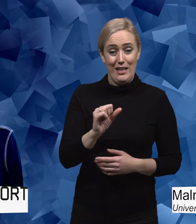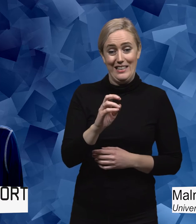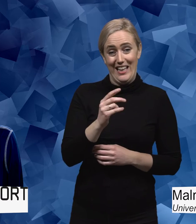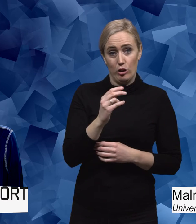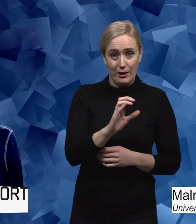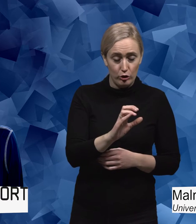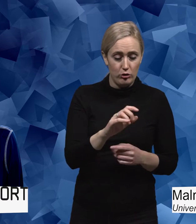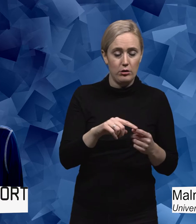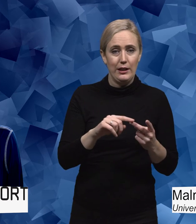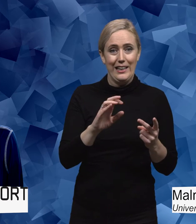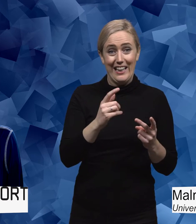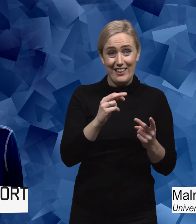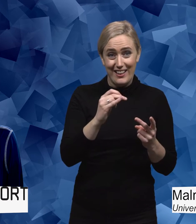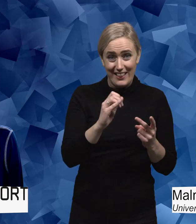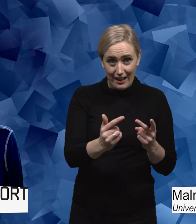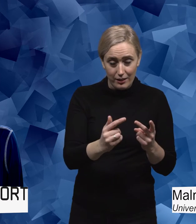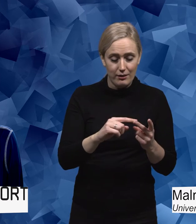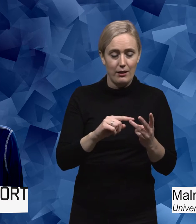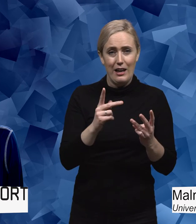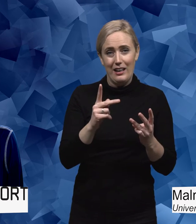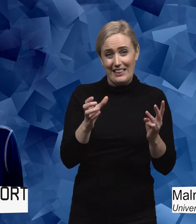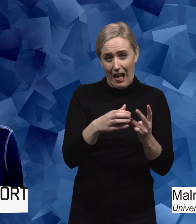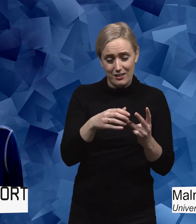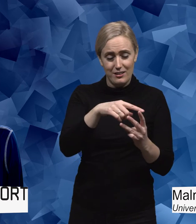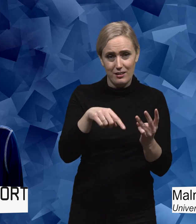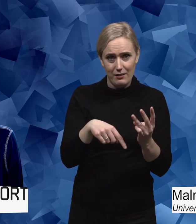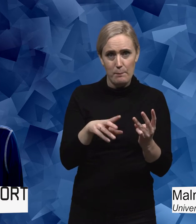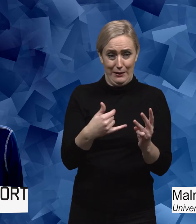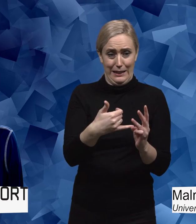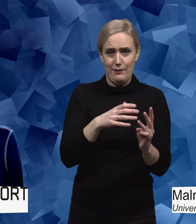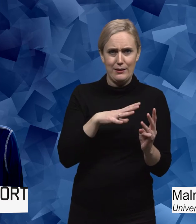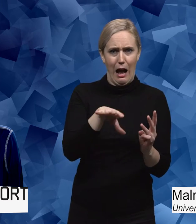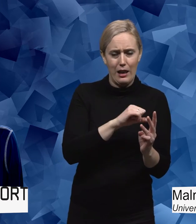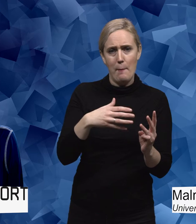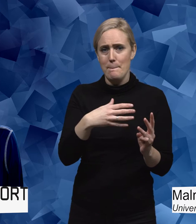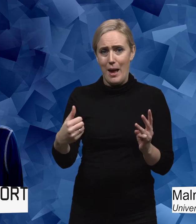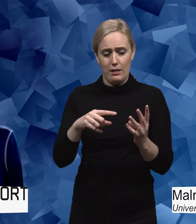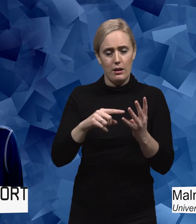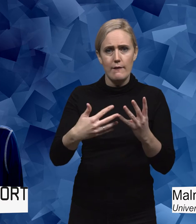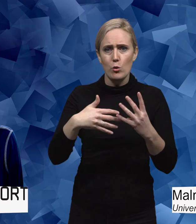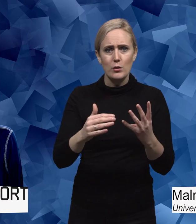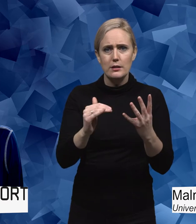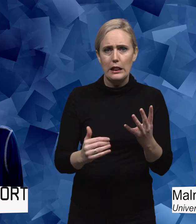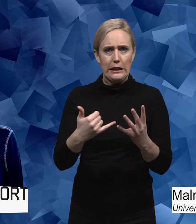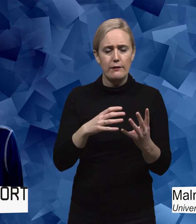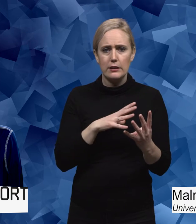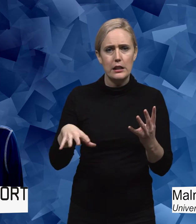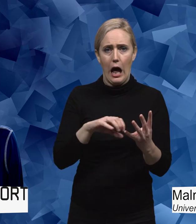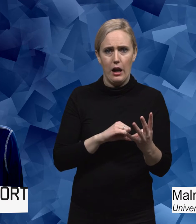och etnicitet och klass inbegriper alla så gör ju inte funktionsnedsättning det. Alla har ett genus. Alla har en